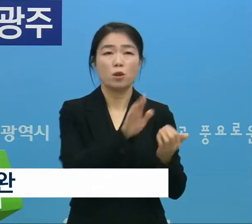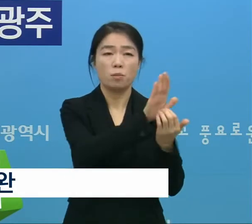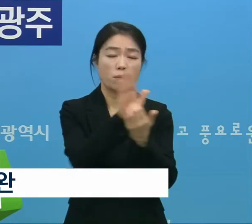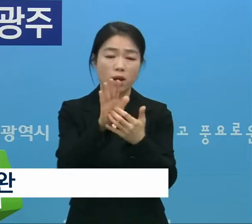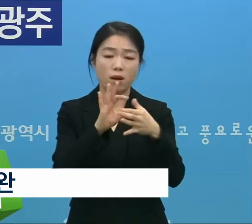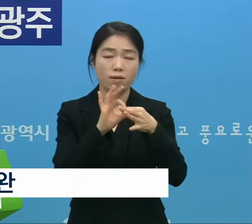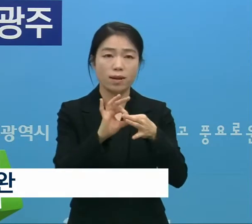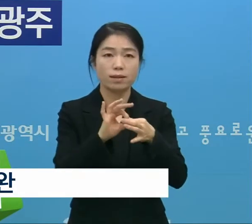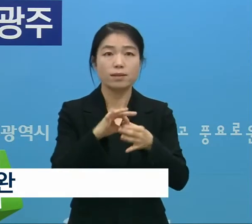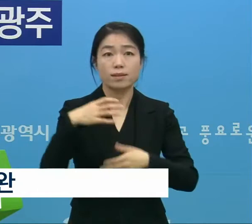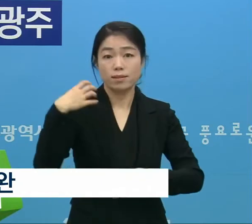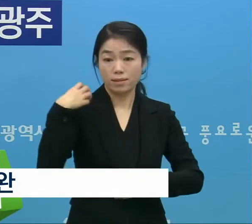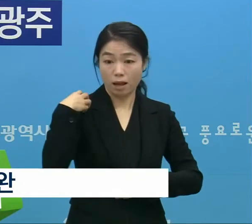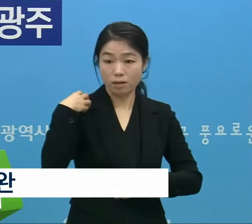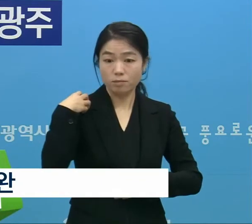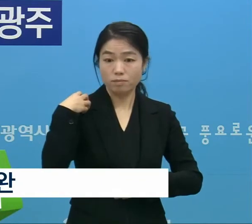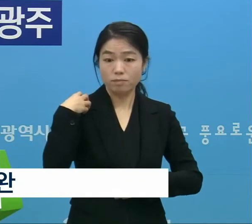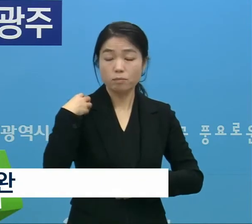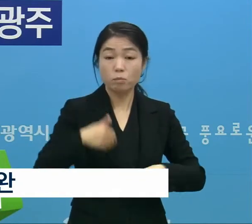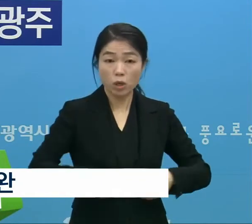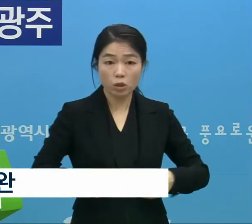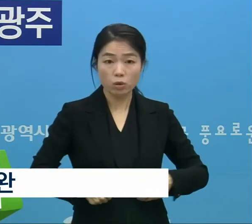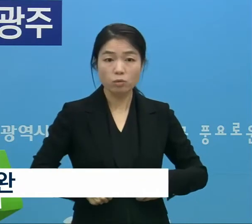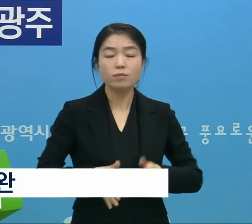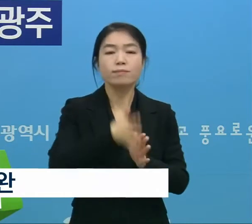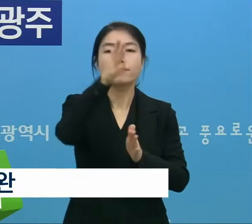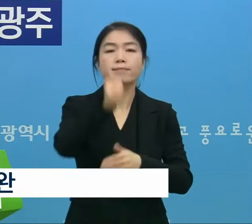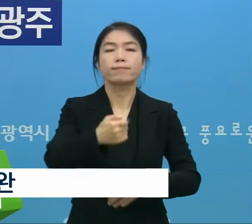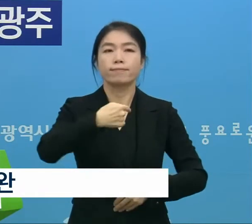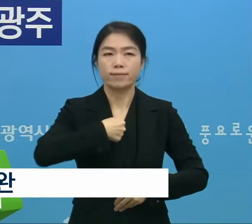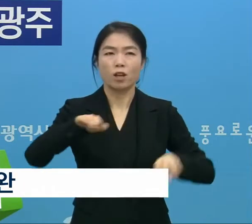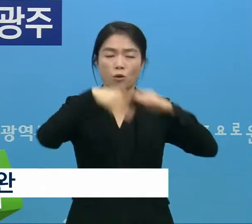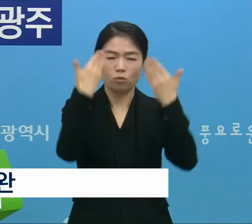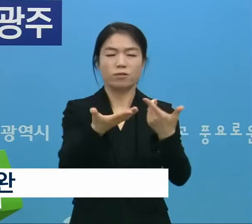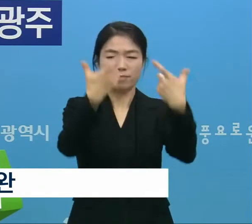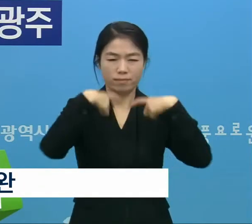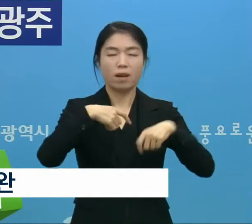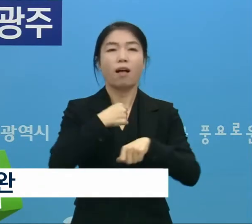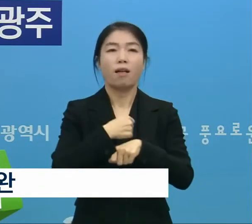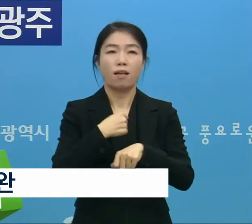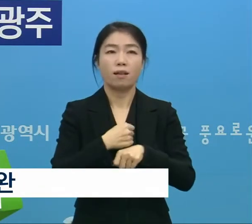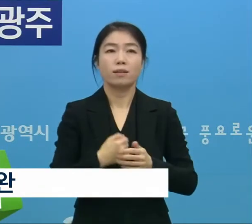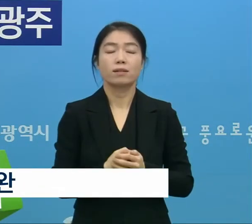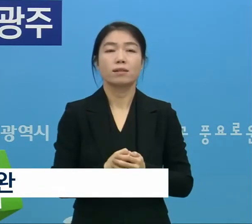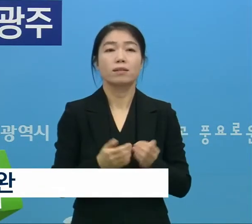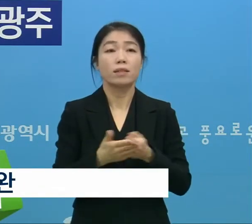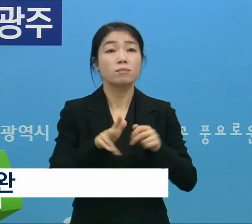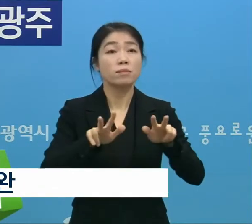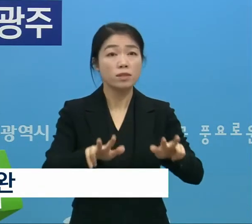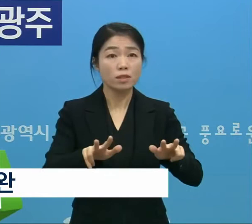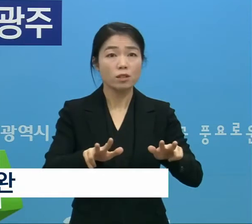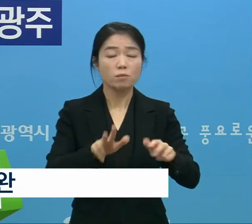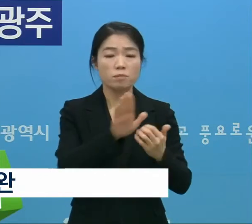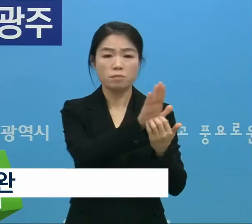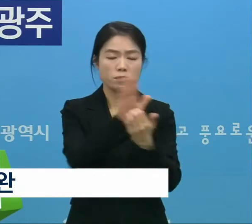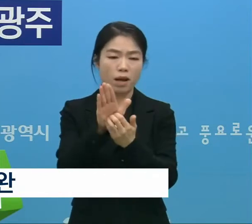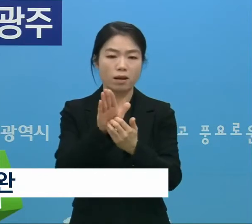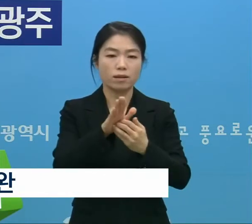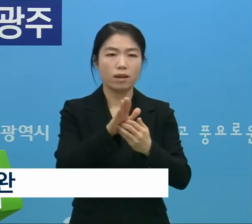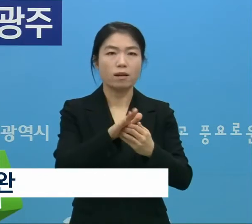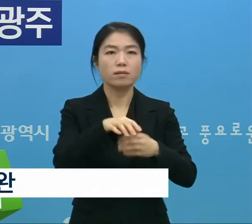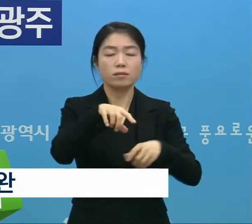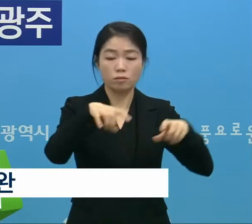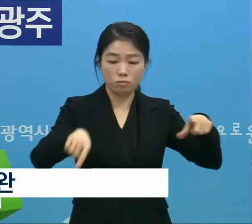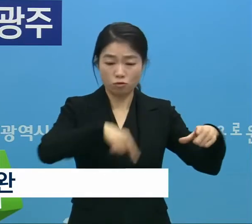방역과 관련해 책임질 일이 있다면 시장인 재가 모두 떠안을 것입니다. 지금은 방역의 지역의